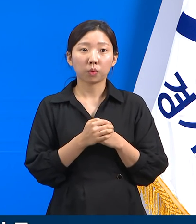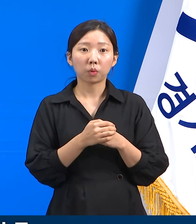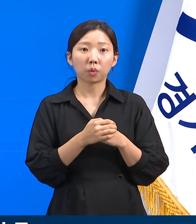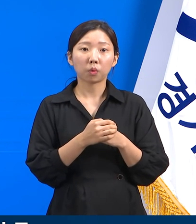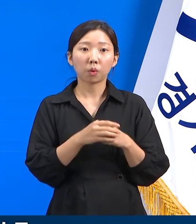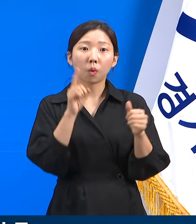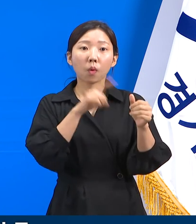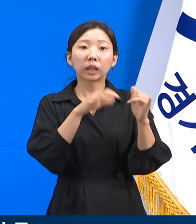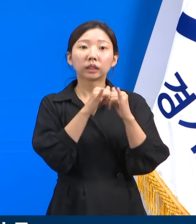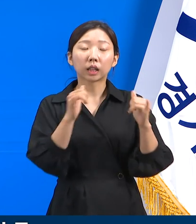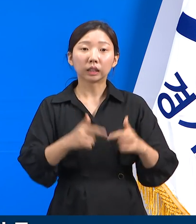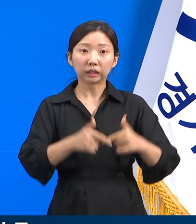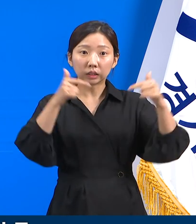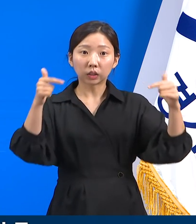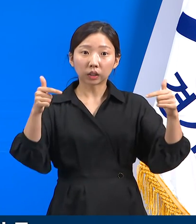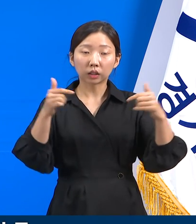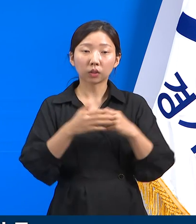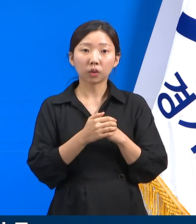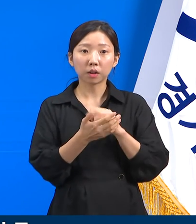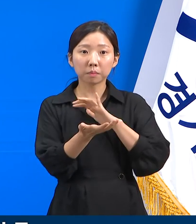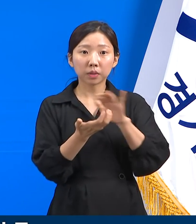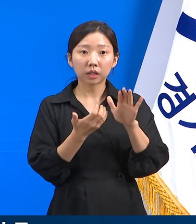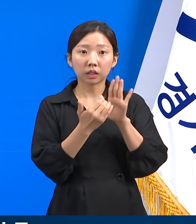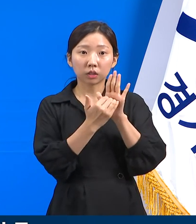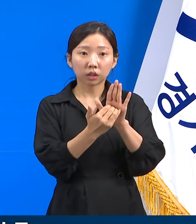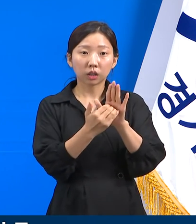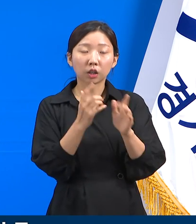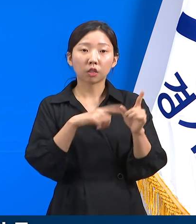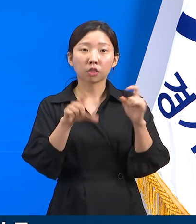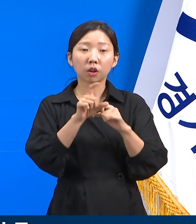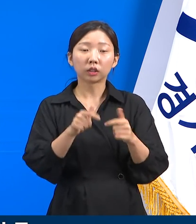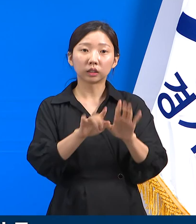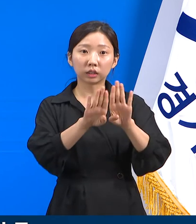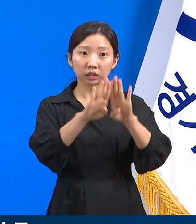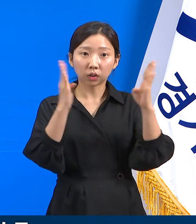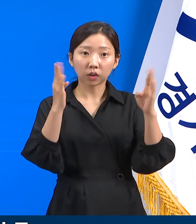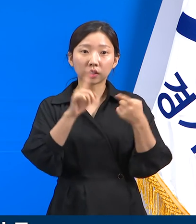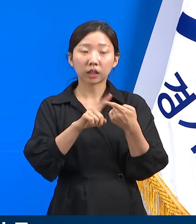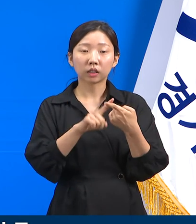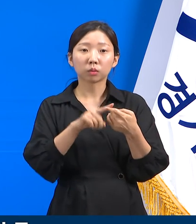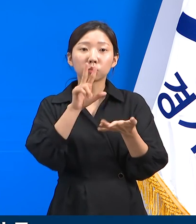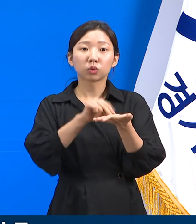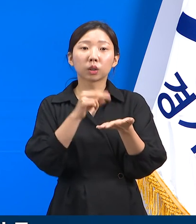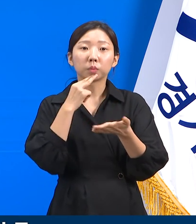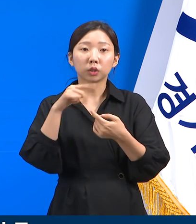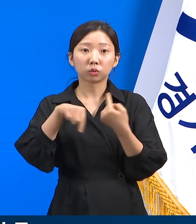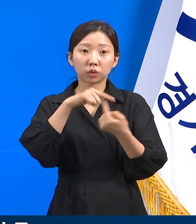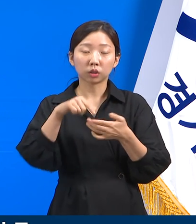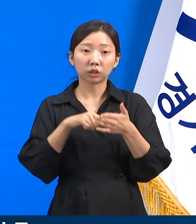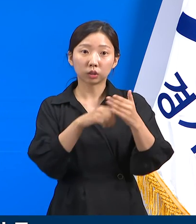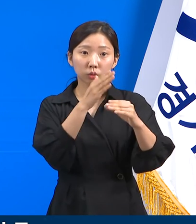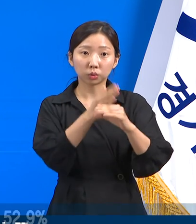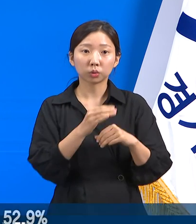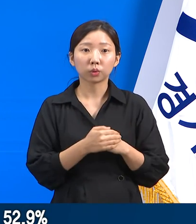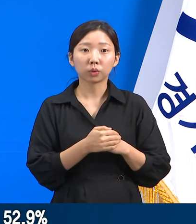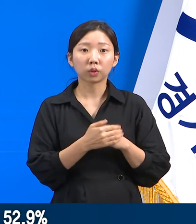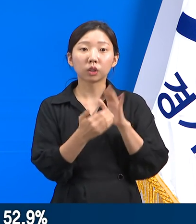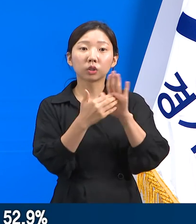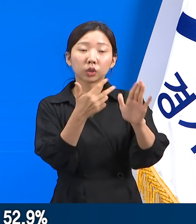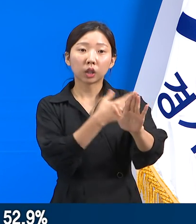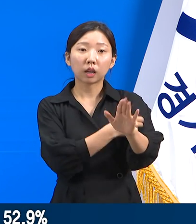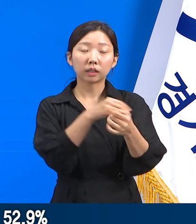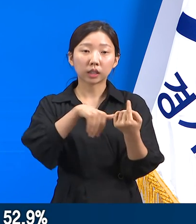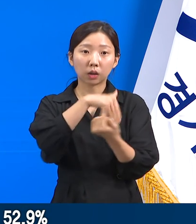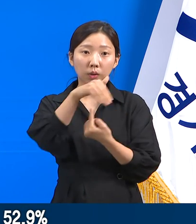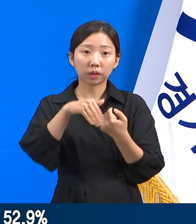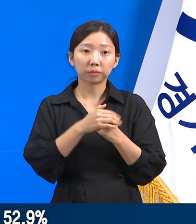대응해서 생활치료센터 추가 개수를 차질 없이 준비하고 있습니다. 다음은 경기도 코로나19 예방접종 개량입니다.